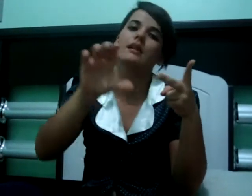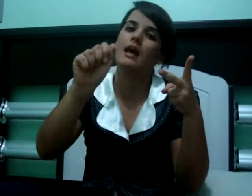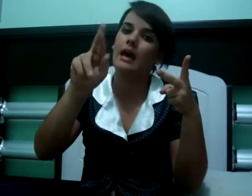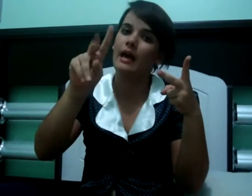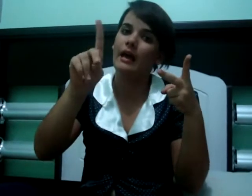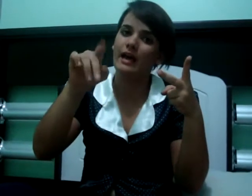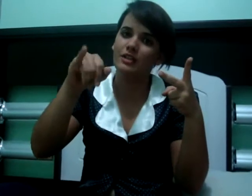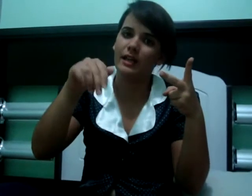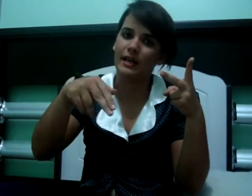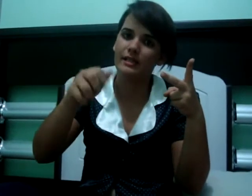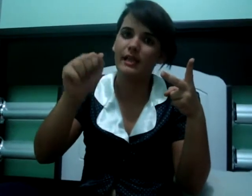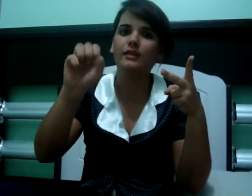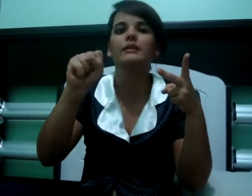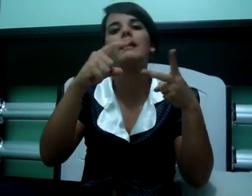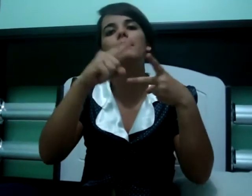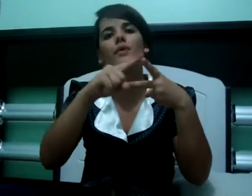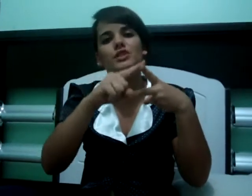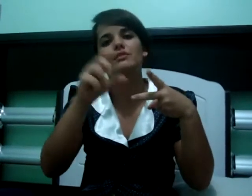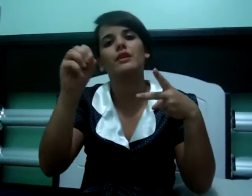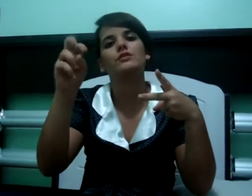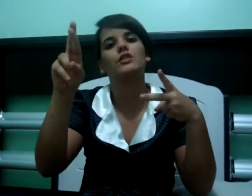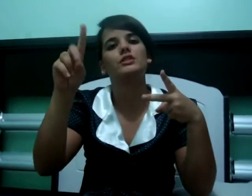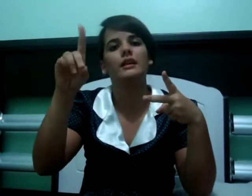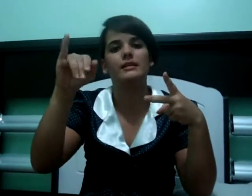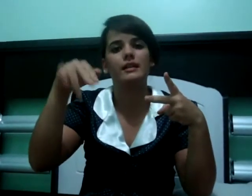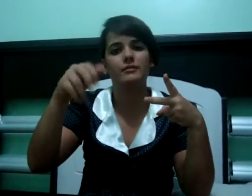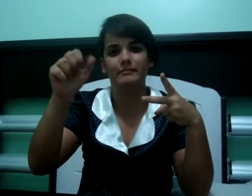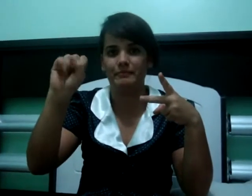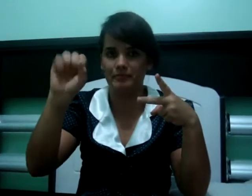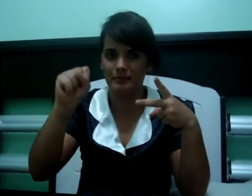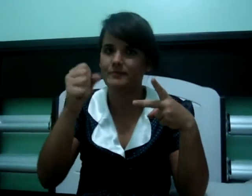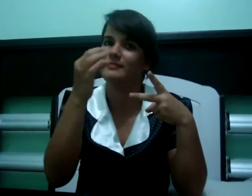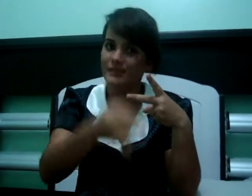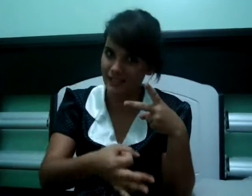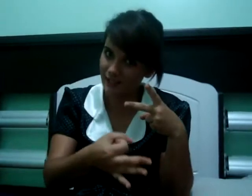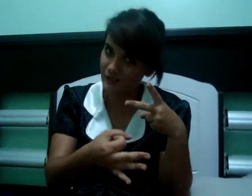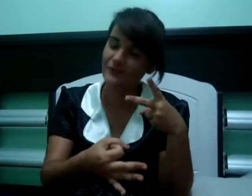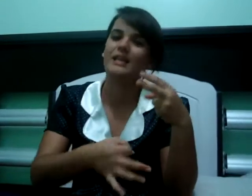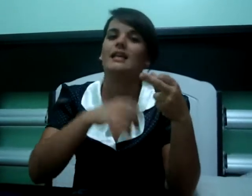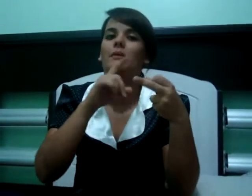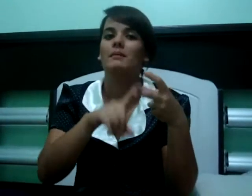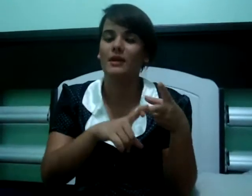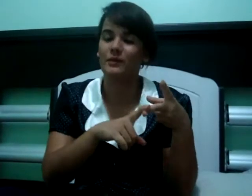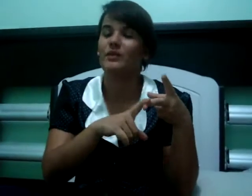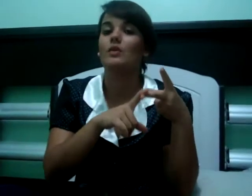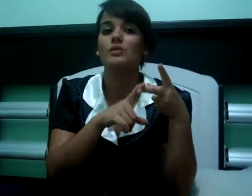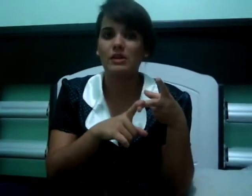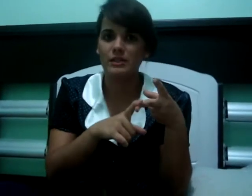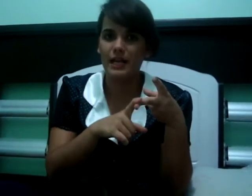cardinais, certo? Depois a gente vê os ordinais, certo? Certo? O primeiro, os